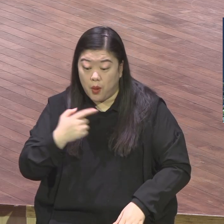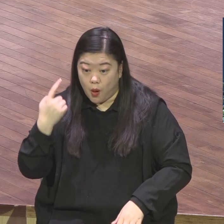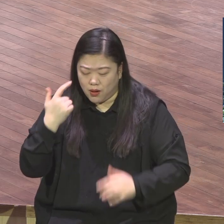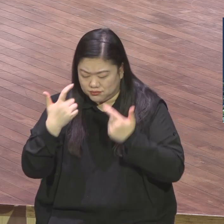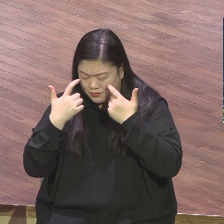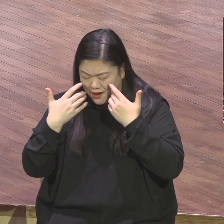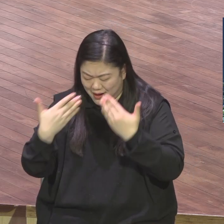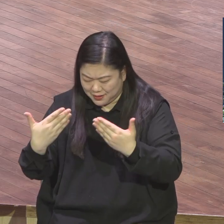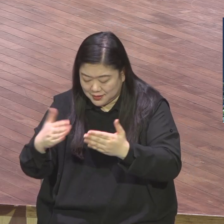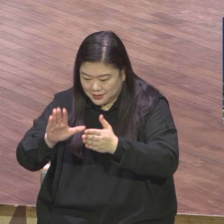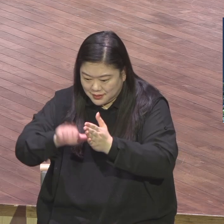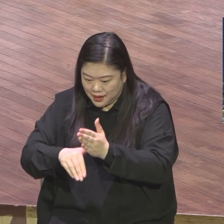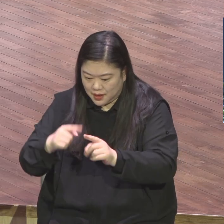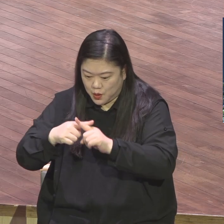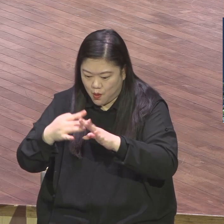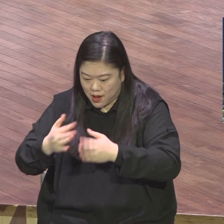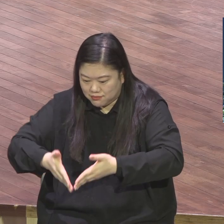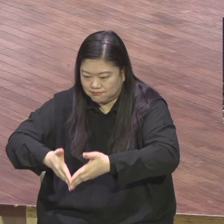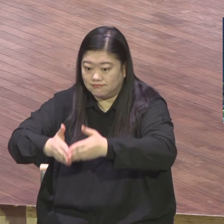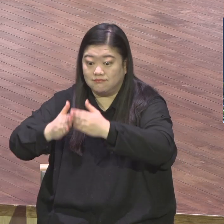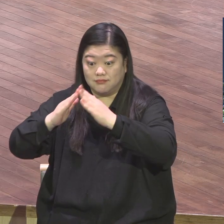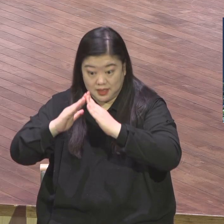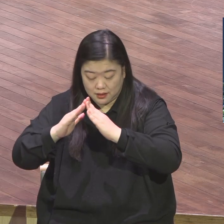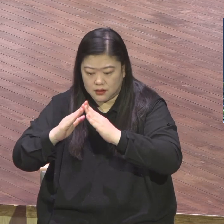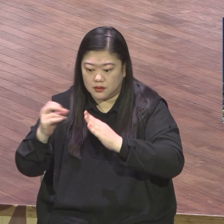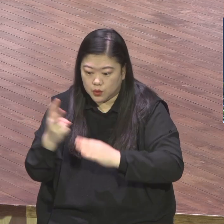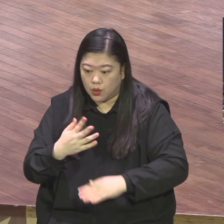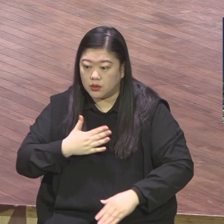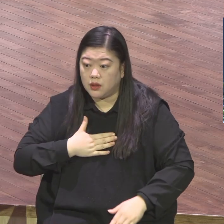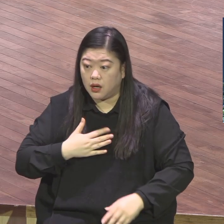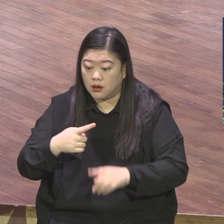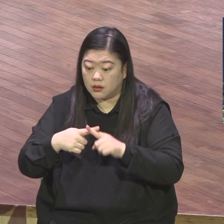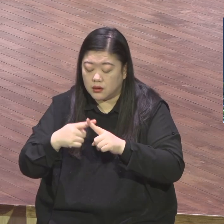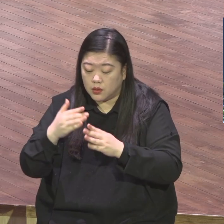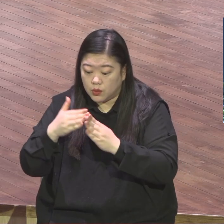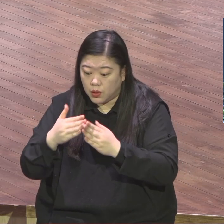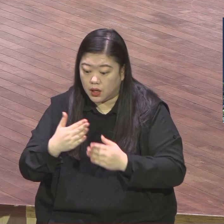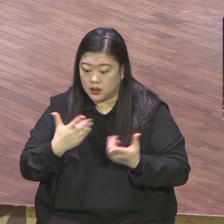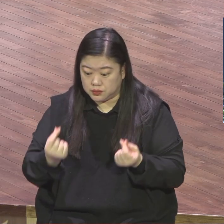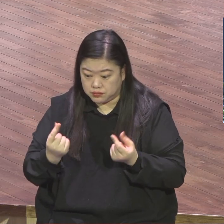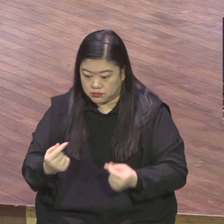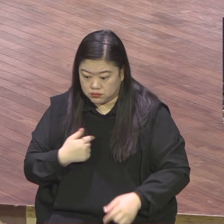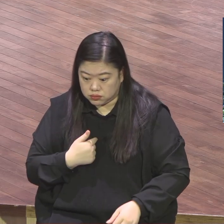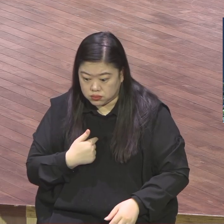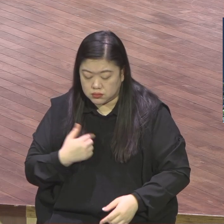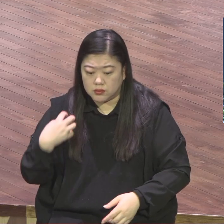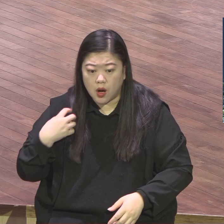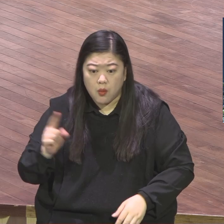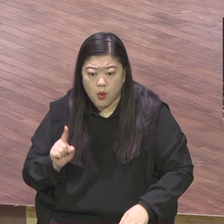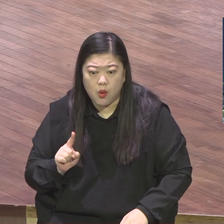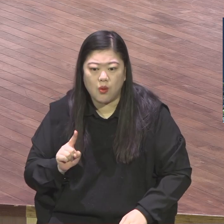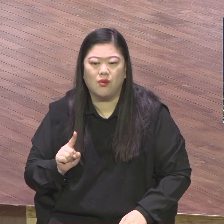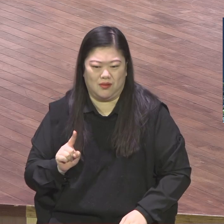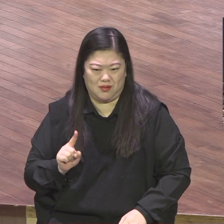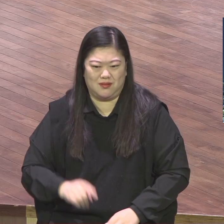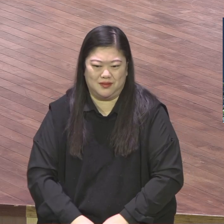교회가 어떤 사명을 감당해야 되는지 가르쳐주는 것이 에베소스. 골로세스는 하나님의